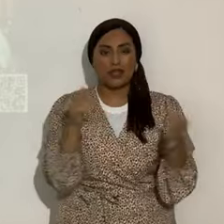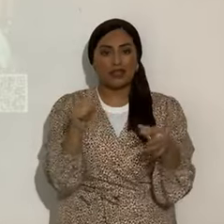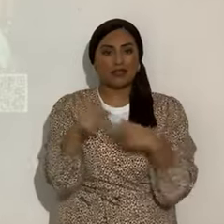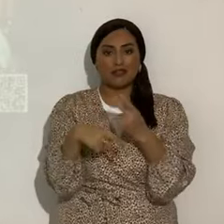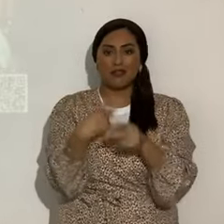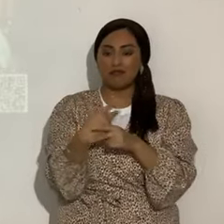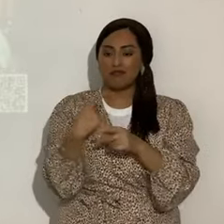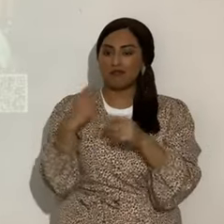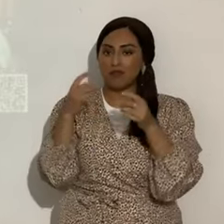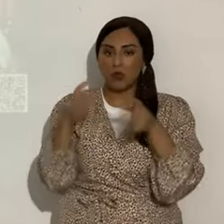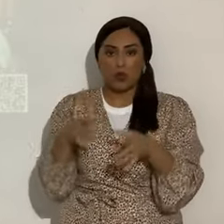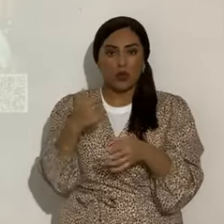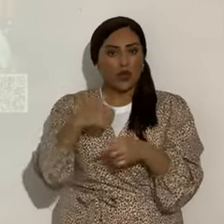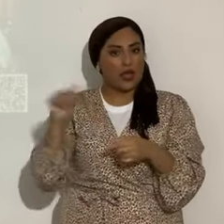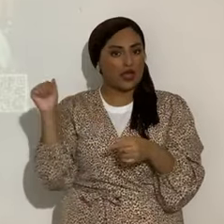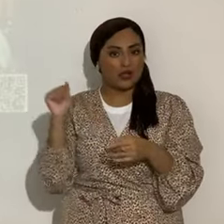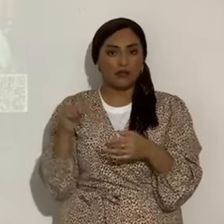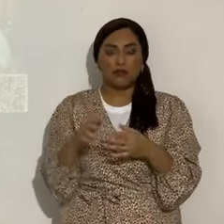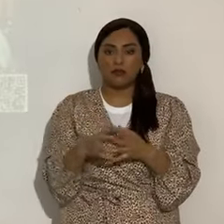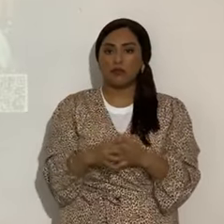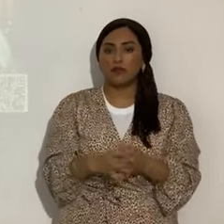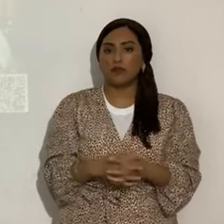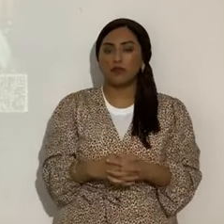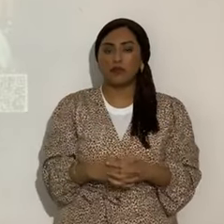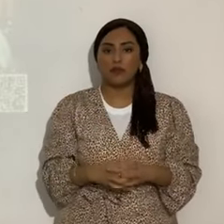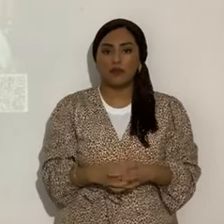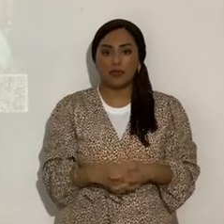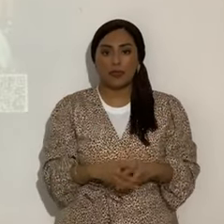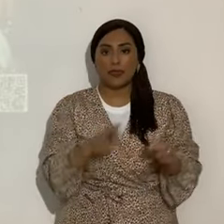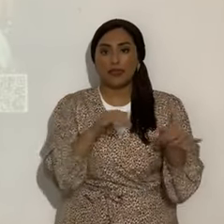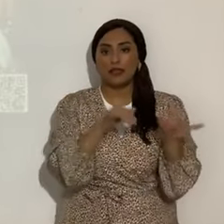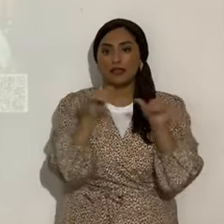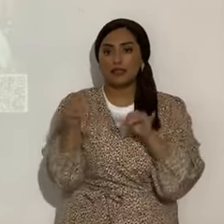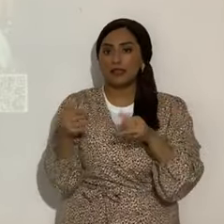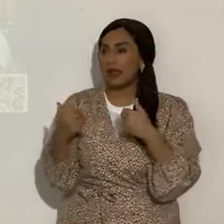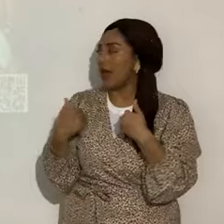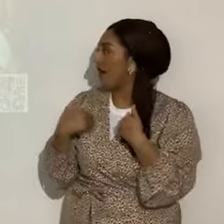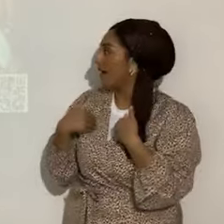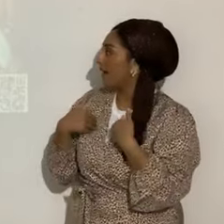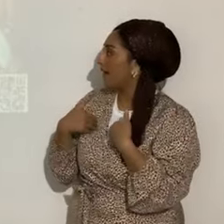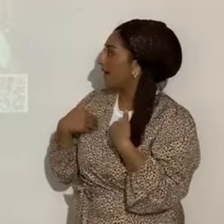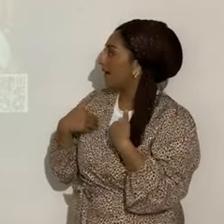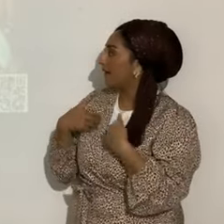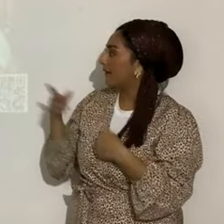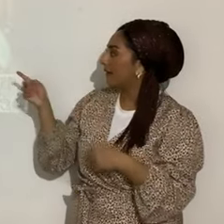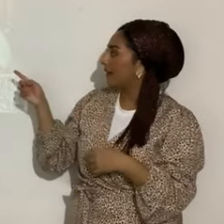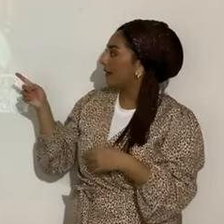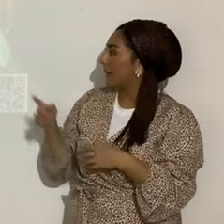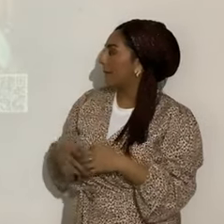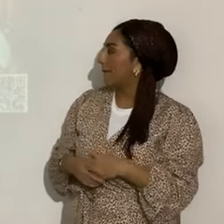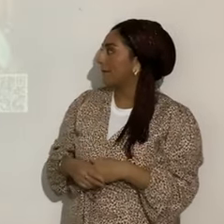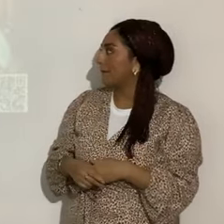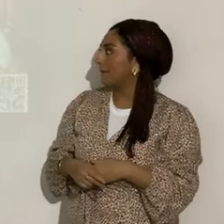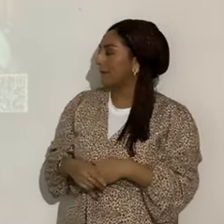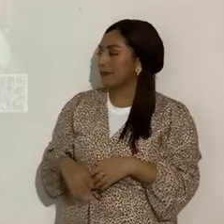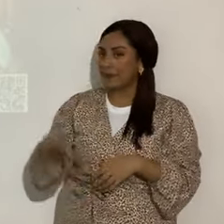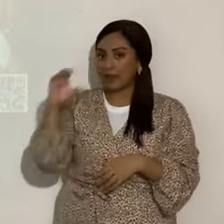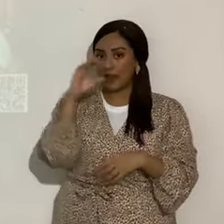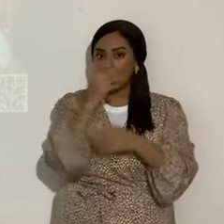tipo, liberación demoníaca, ¿sí? También está en forma tríptica, en un tríptico, pues, busca tu salvación,